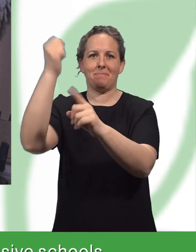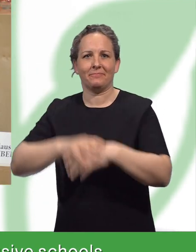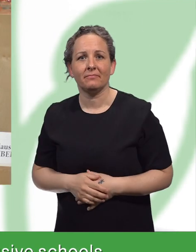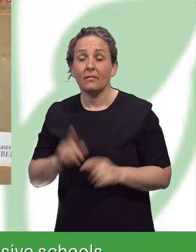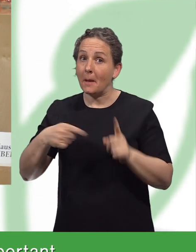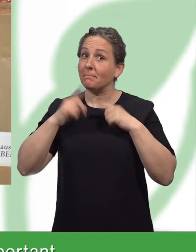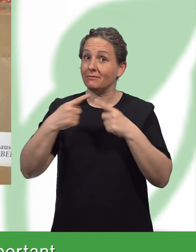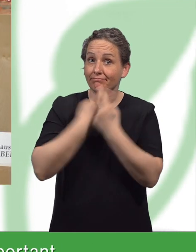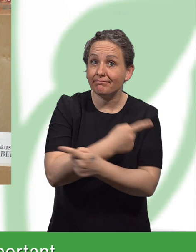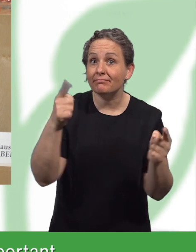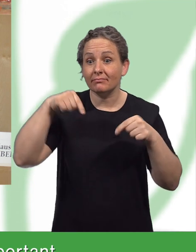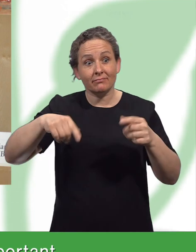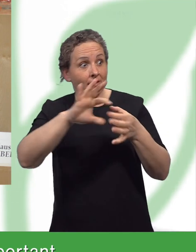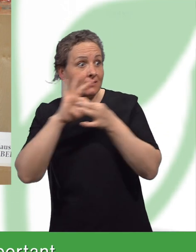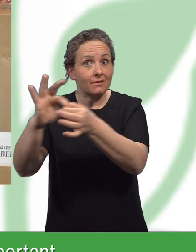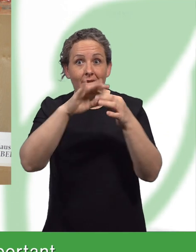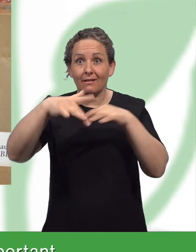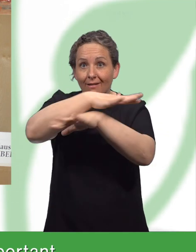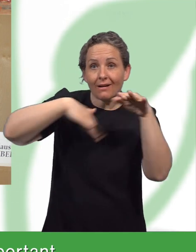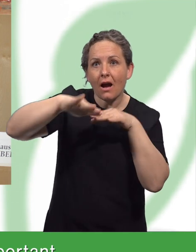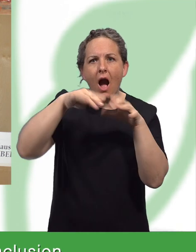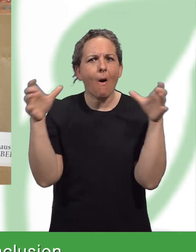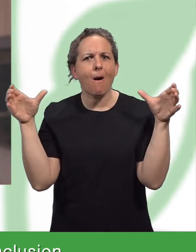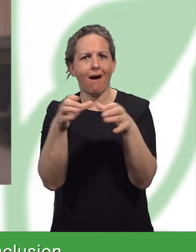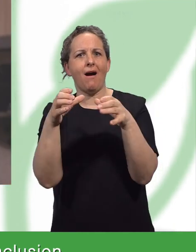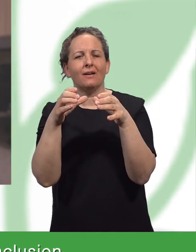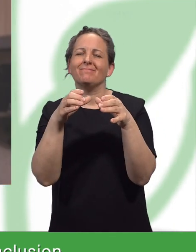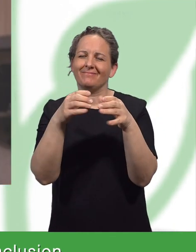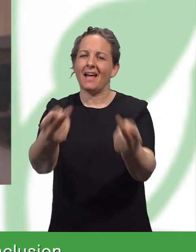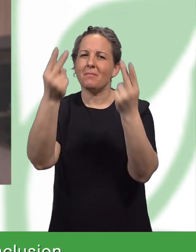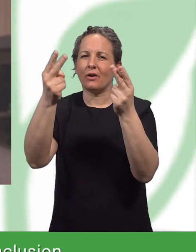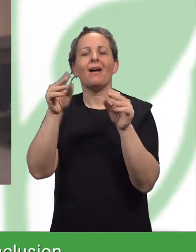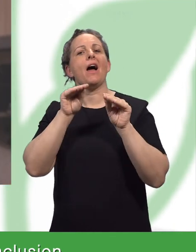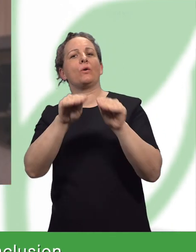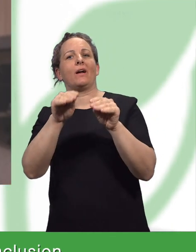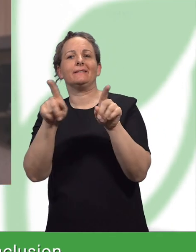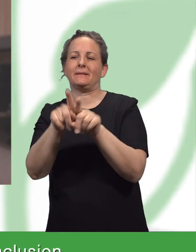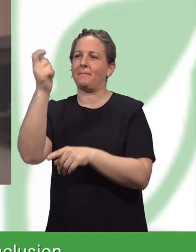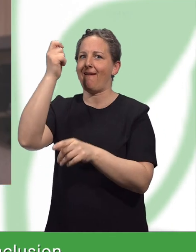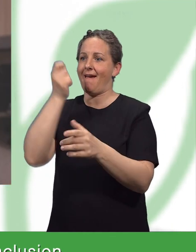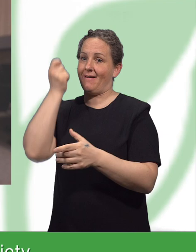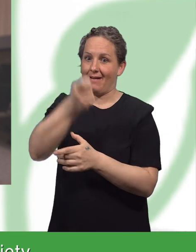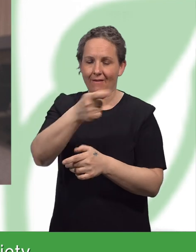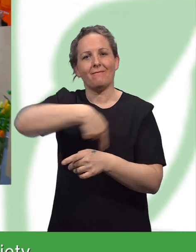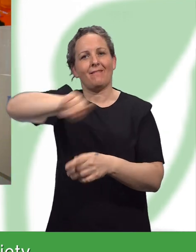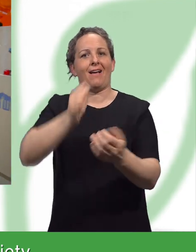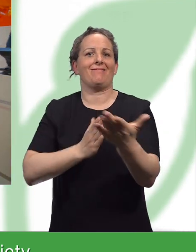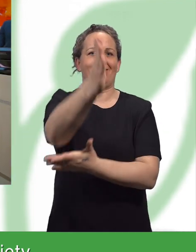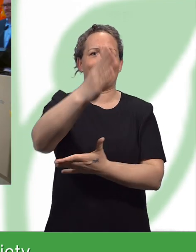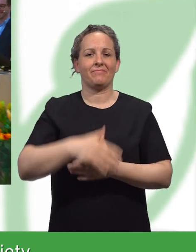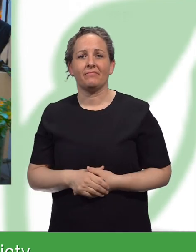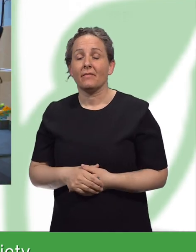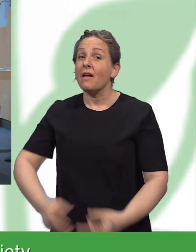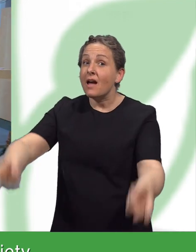Schule schaffen. Bildung finde ich wichtig, weil es der Schlüssel ist zur Inklusion deiner